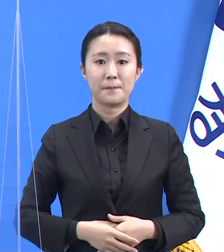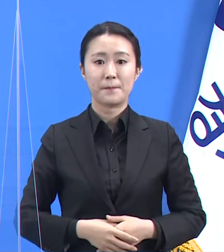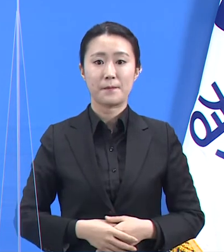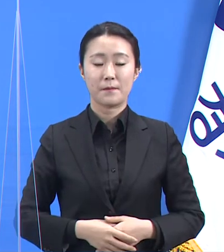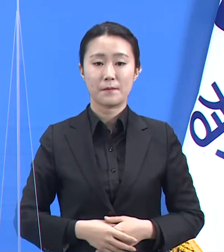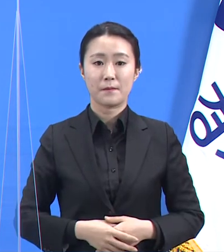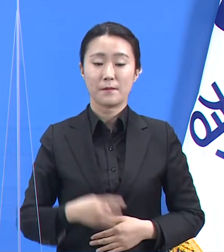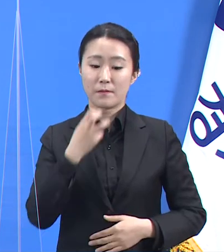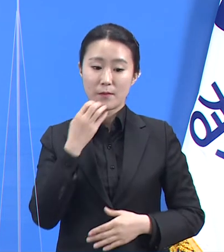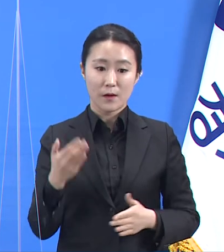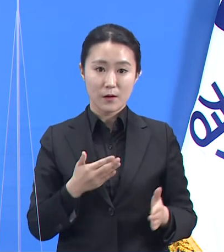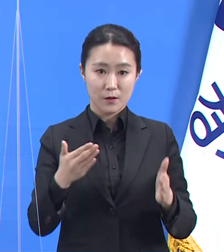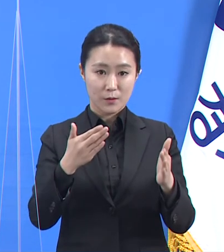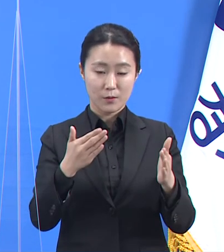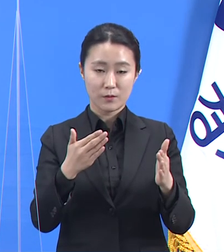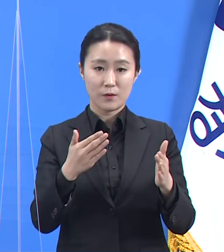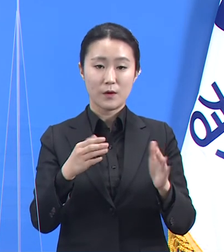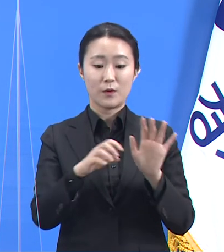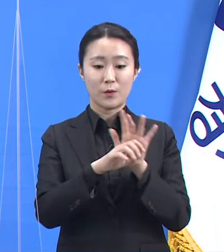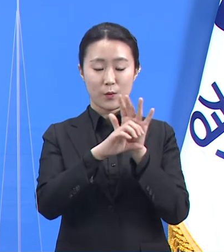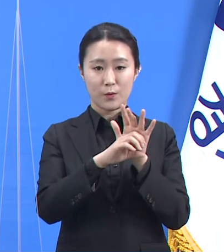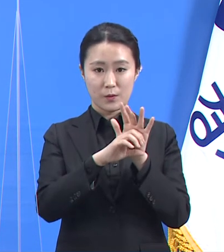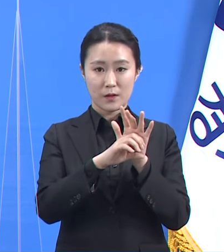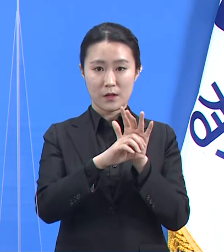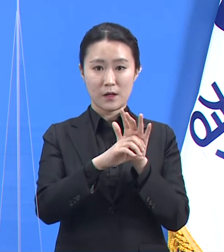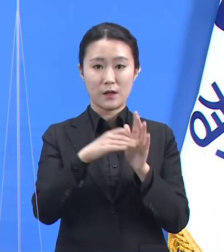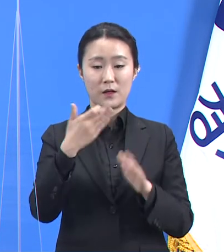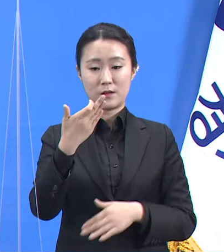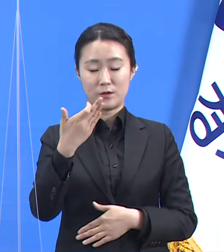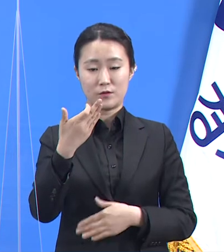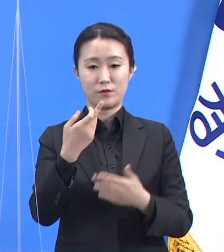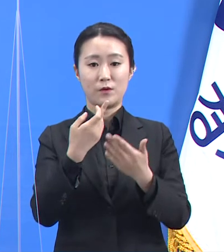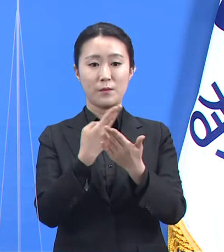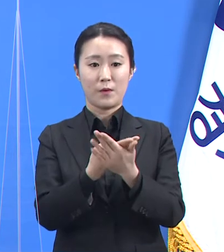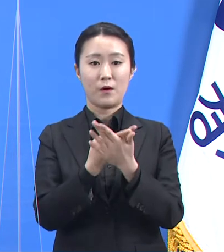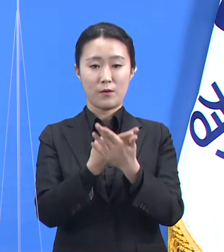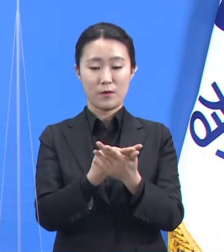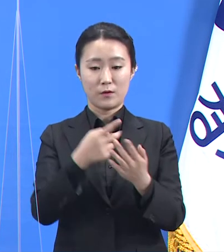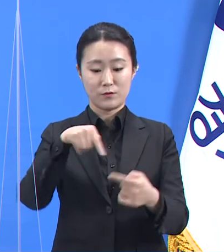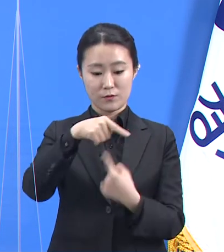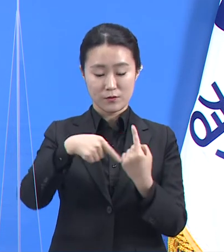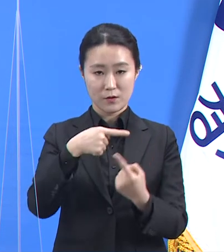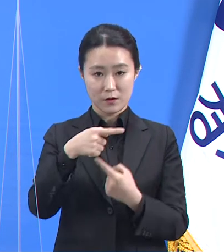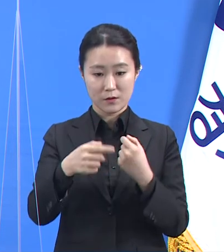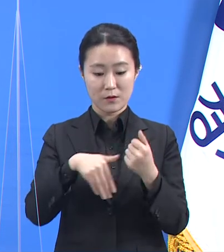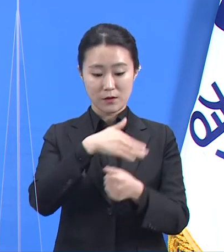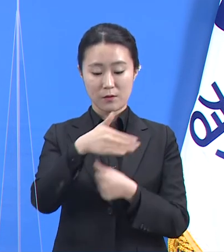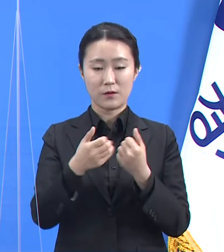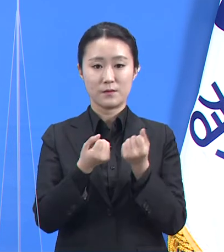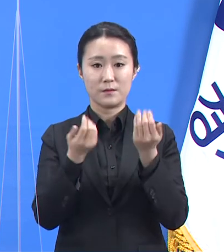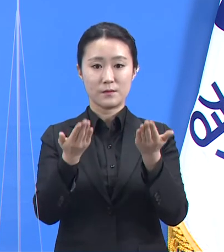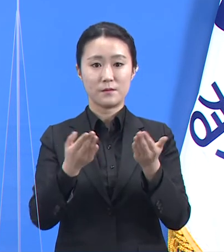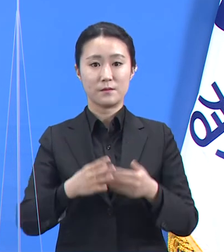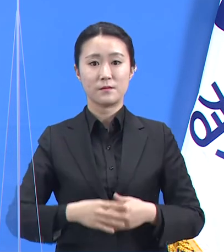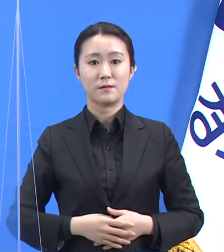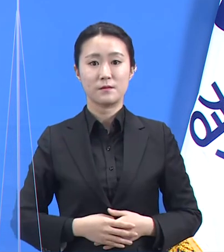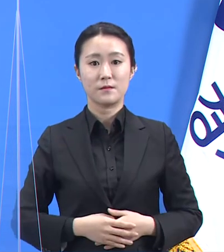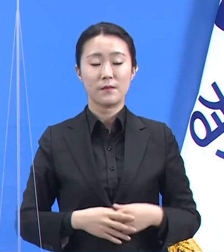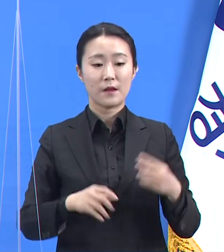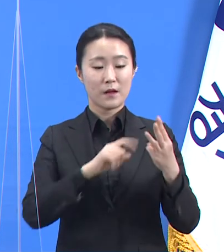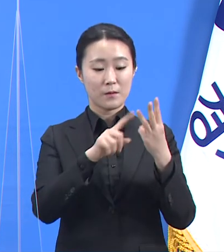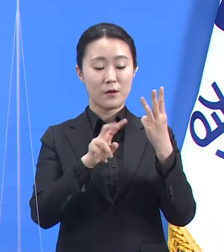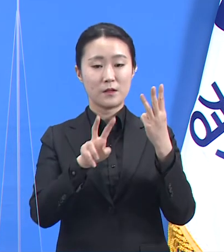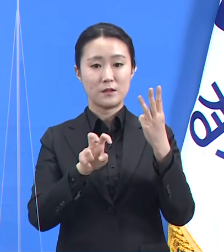경기도의 코로나19 병상 운용 현황에 대해 말씀드리겠습니다. 3월 29일 20시 기준